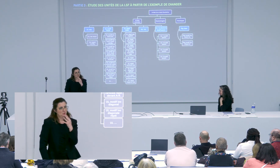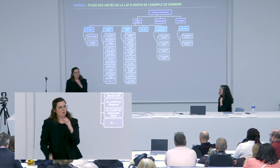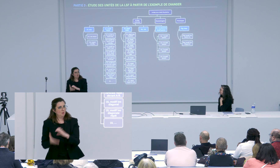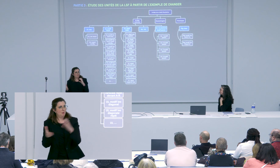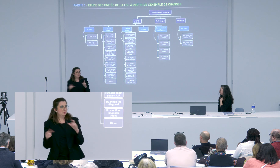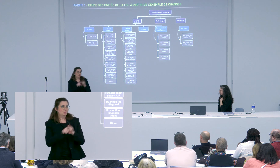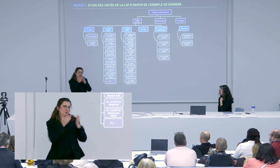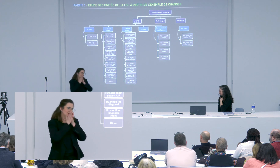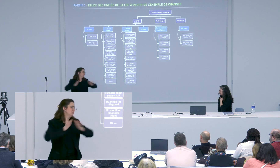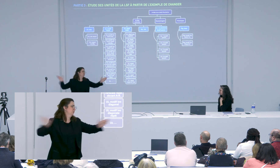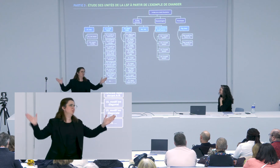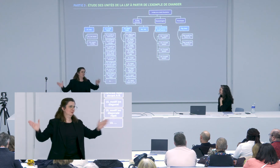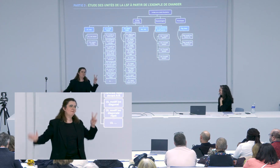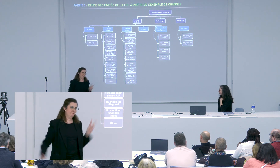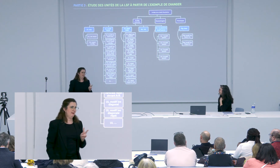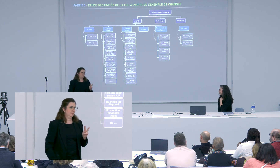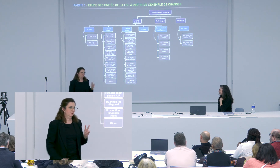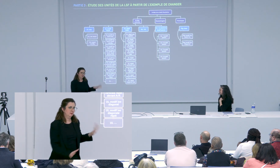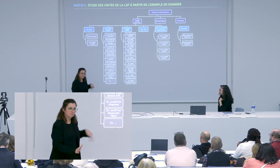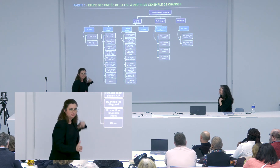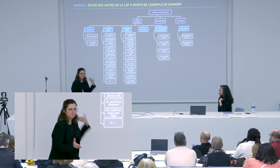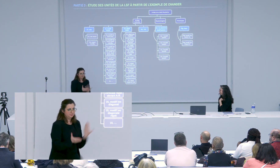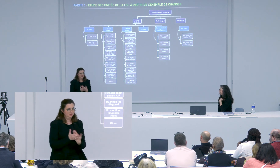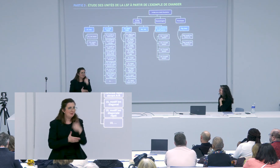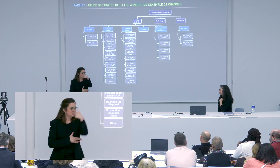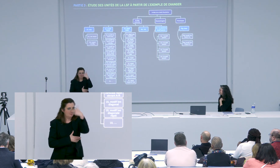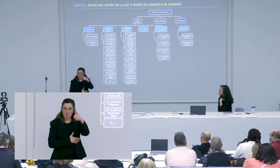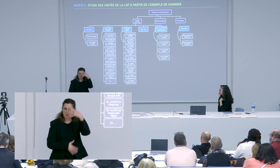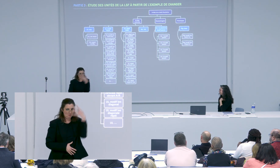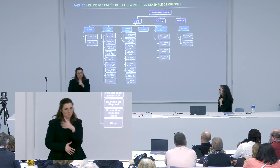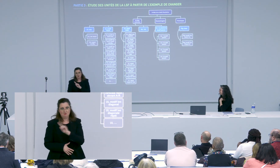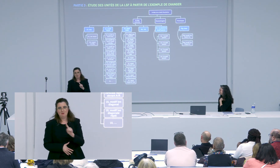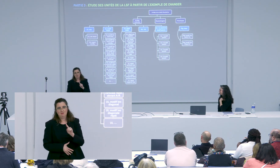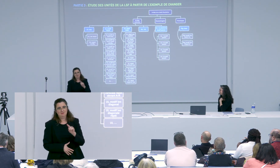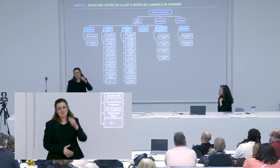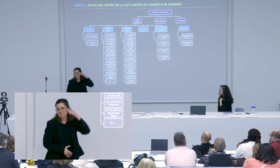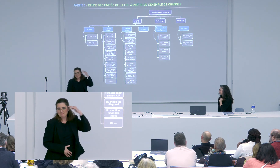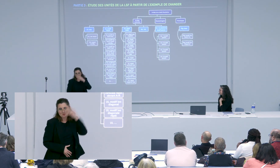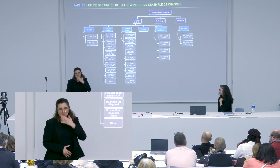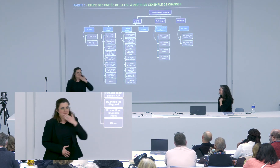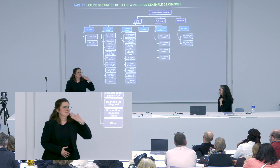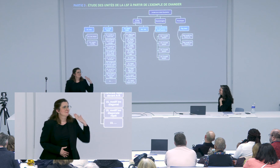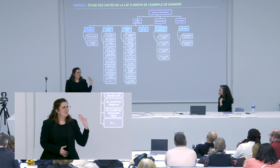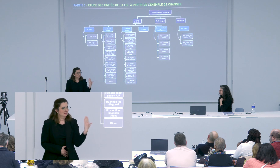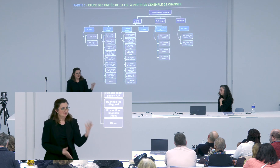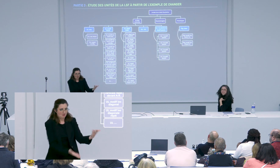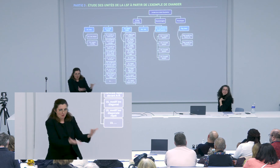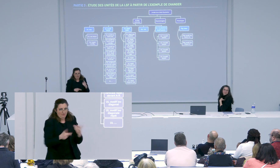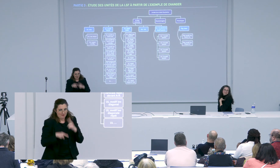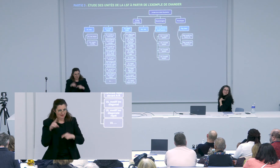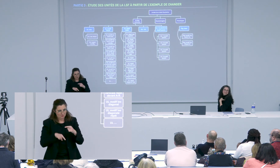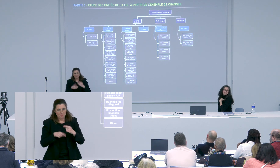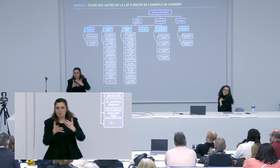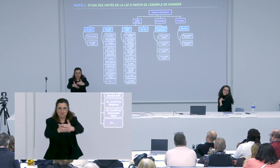et tout ce que tu en retires effectivement vient notamment de Bruno de Bruno Mancel donc